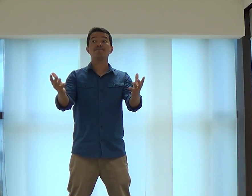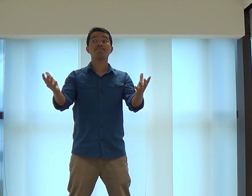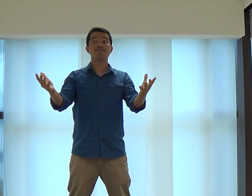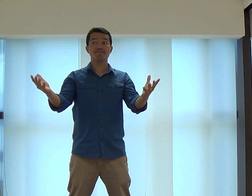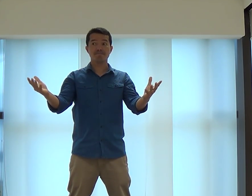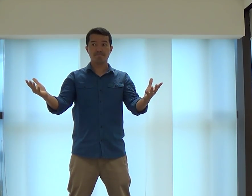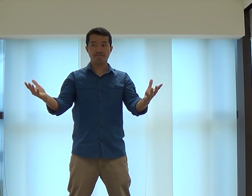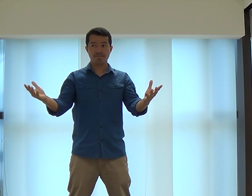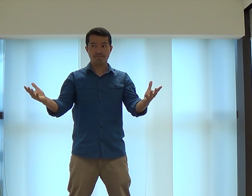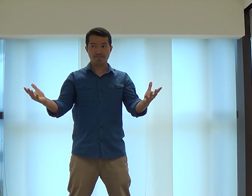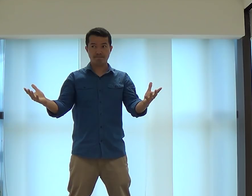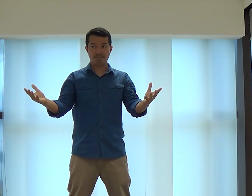E aí?